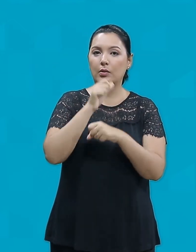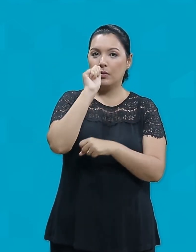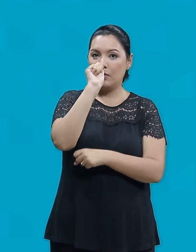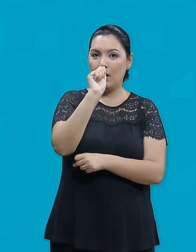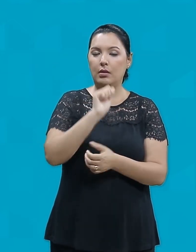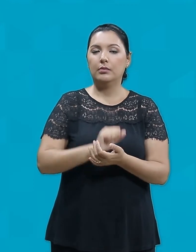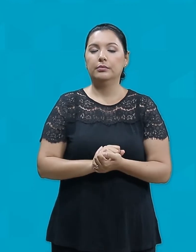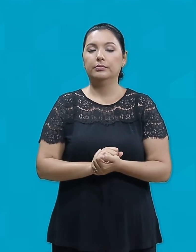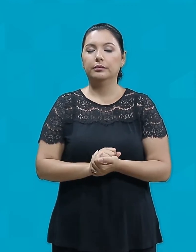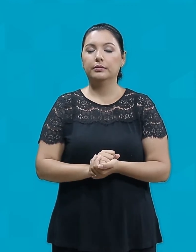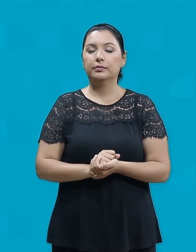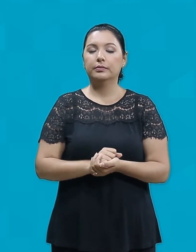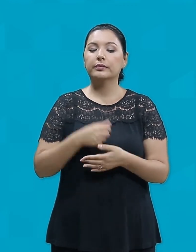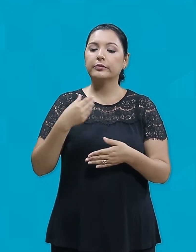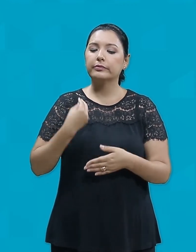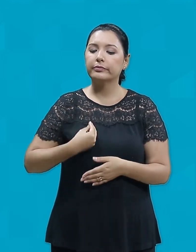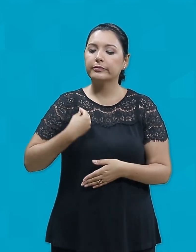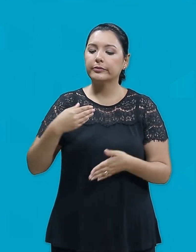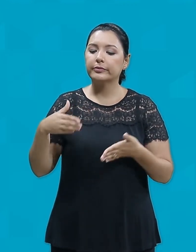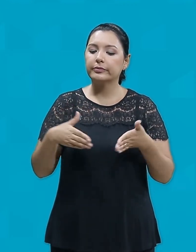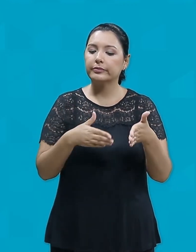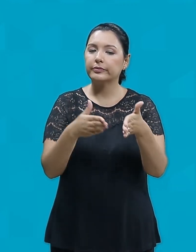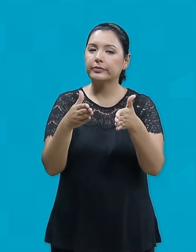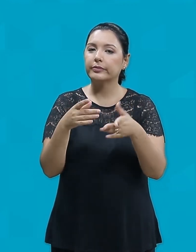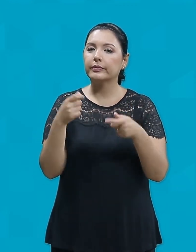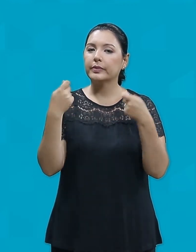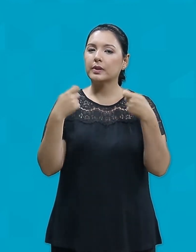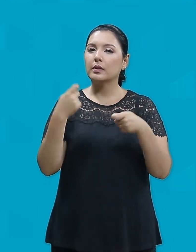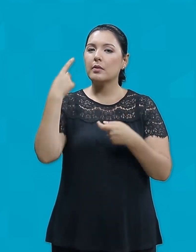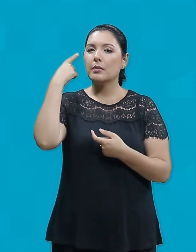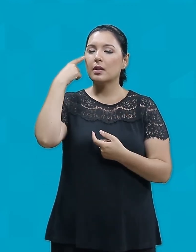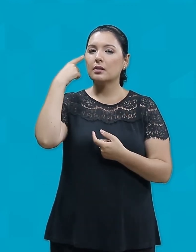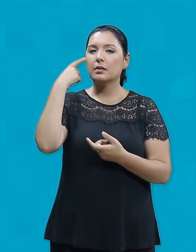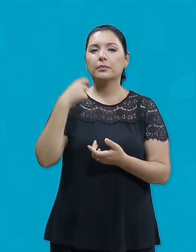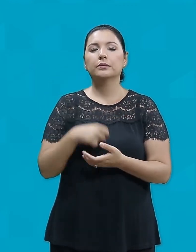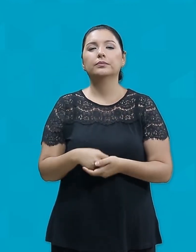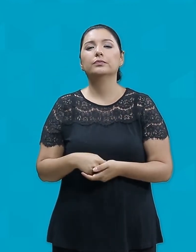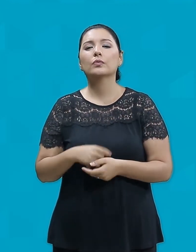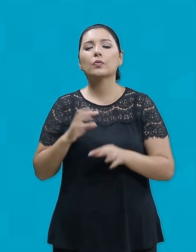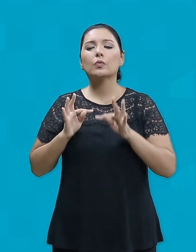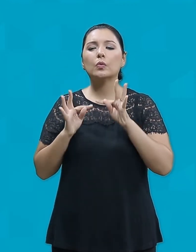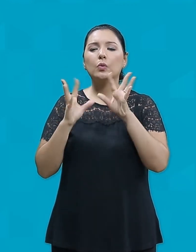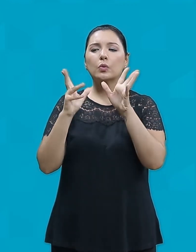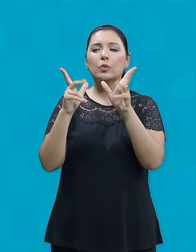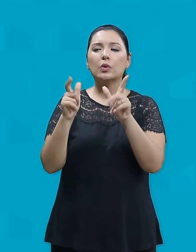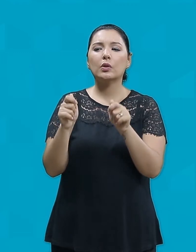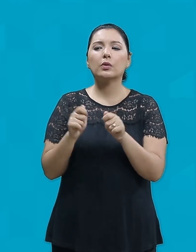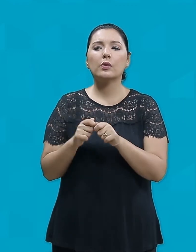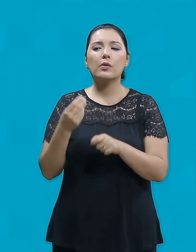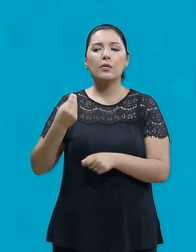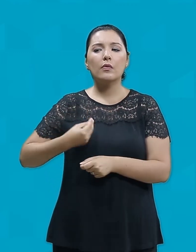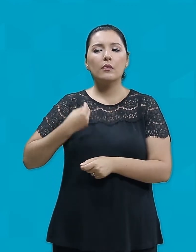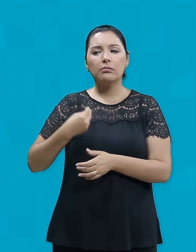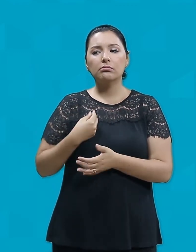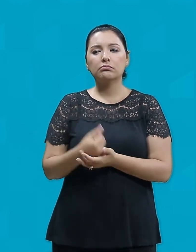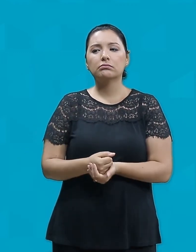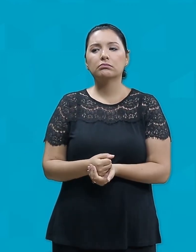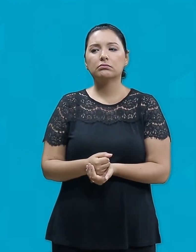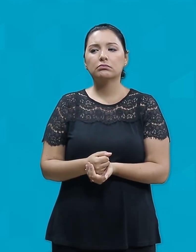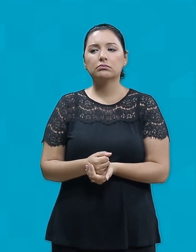vida, é preciso sempre fazer uma avaliação De tudo o que estamos vivendo e construindo